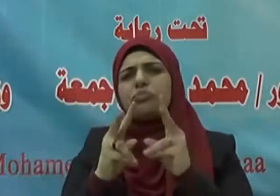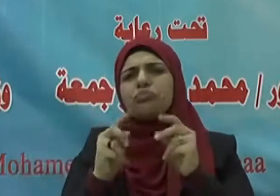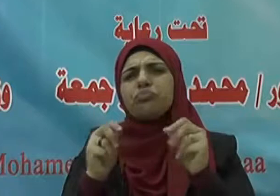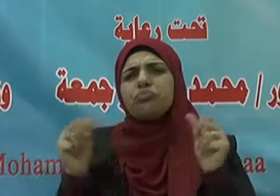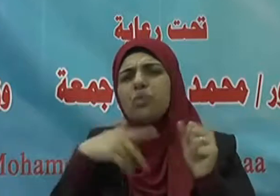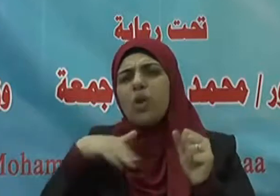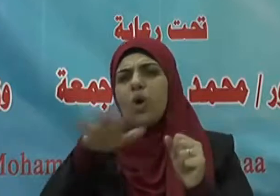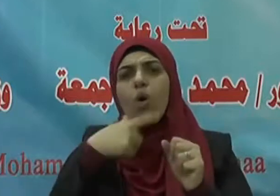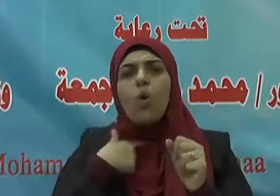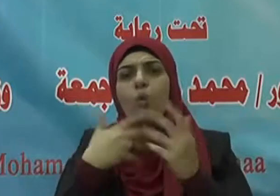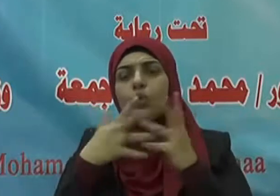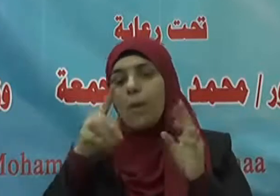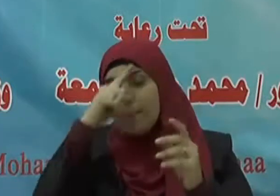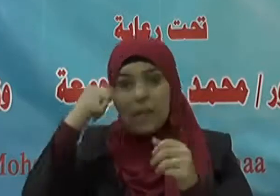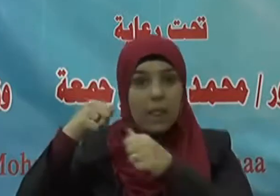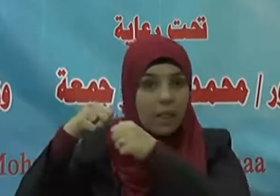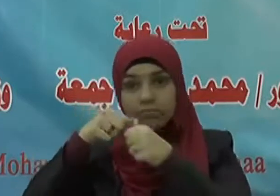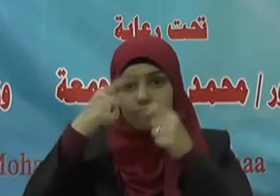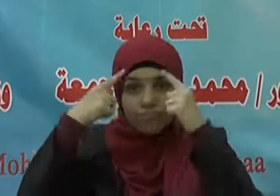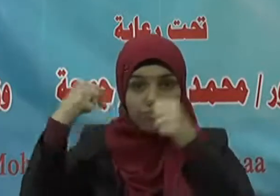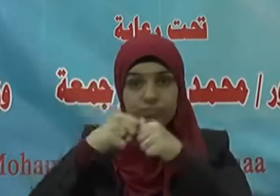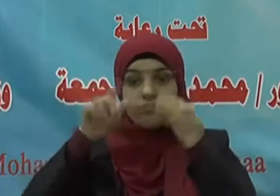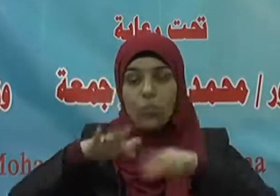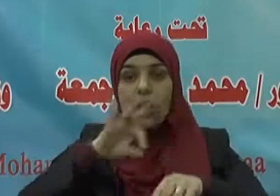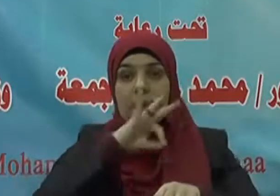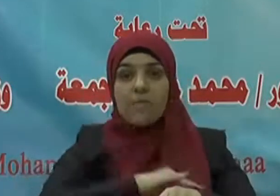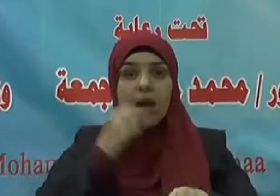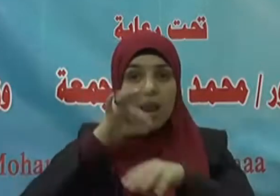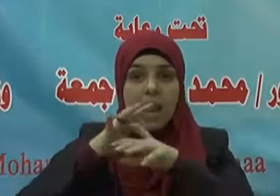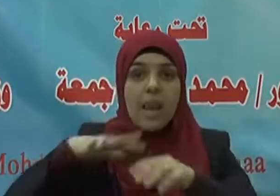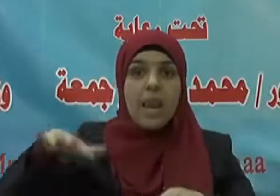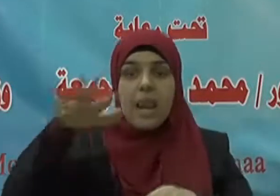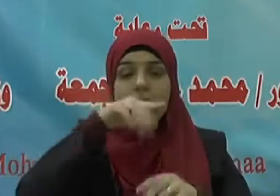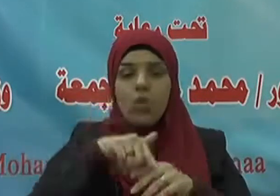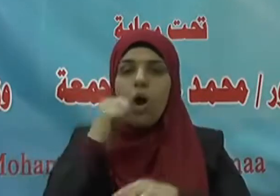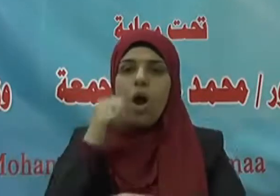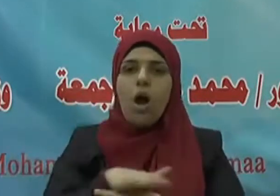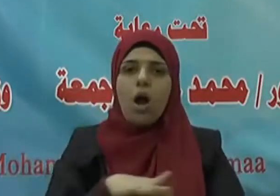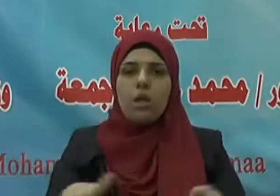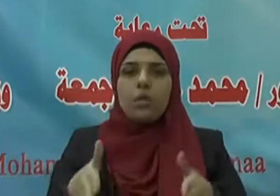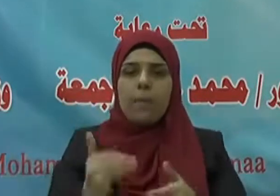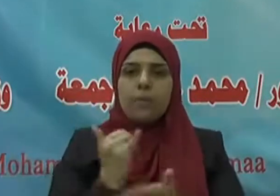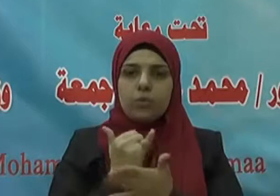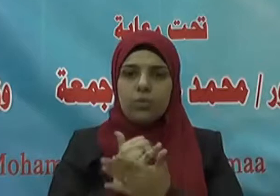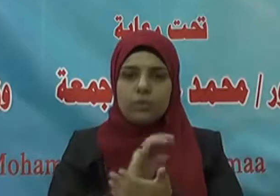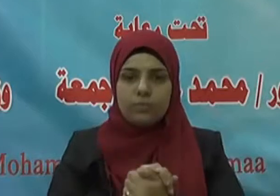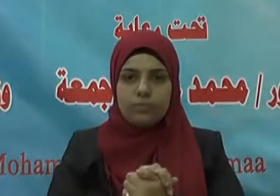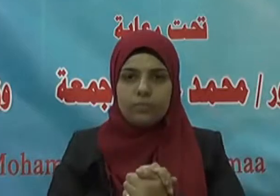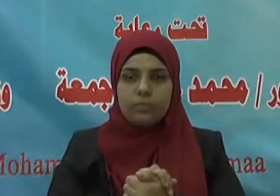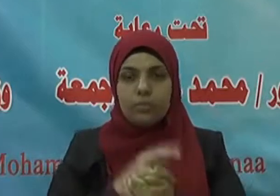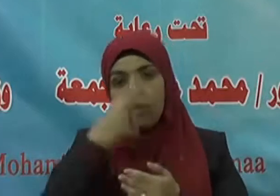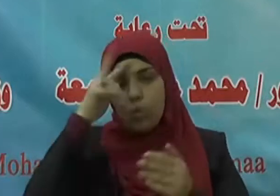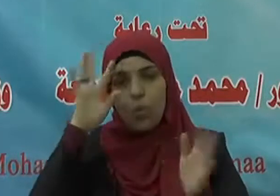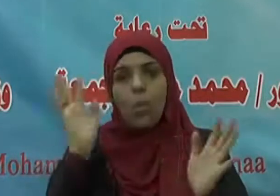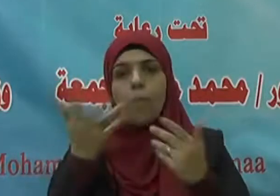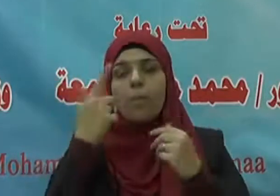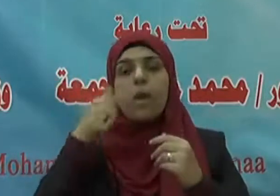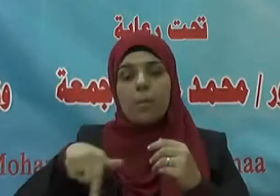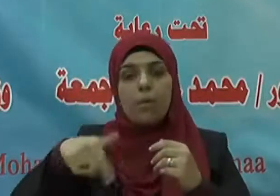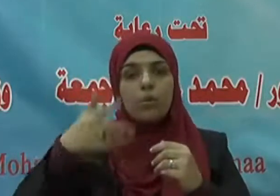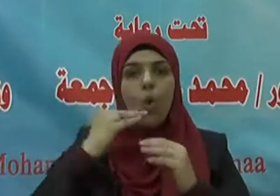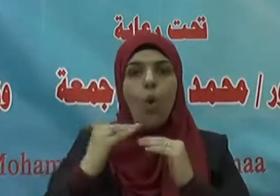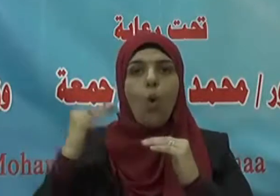وأما ما ينفع الناس فيمكث في الأرض ومن